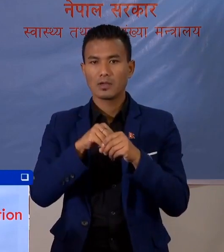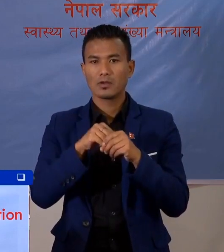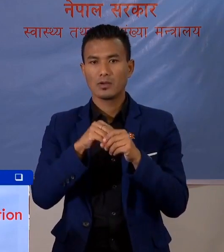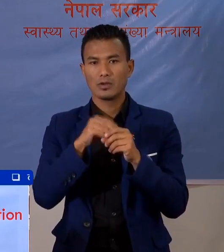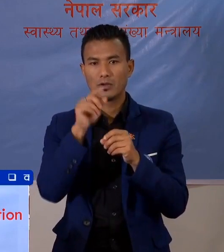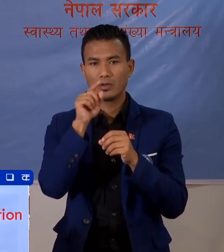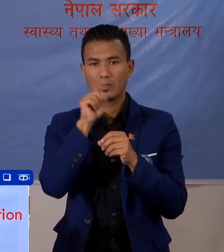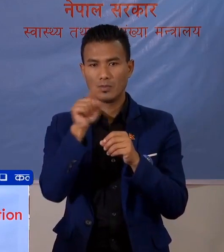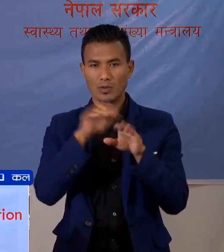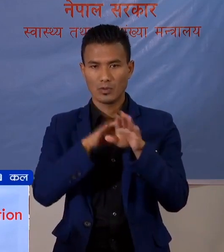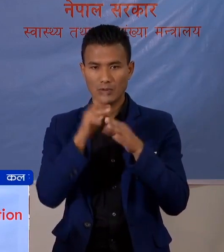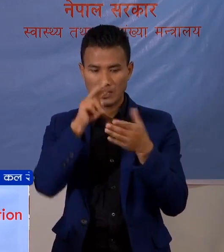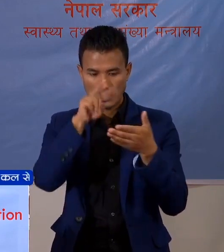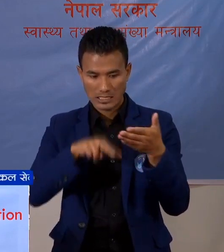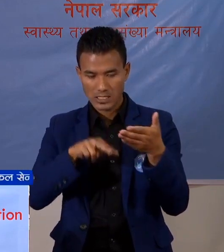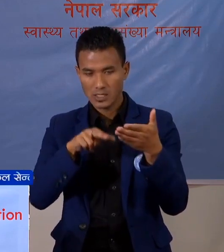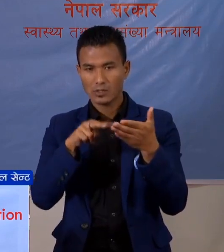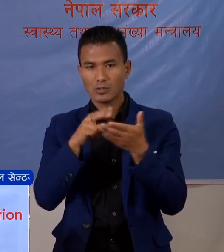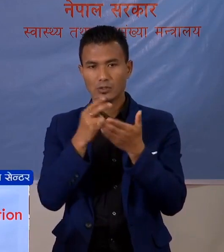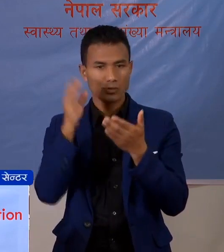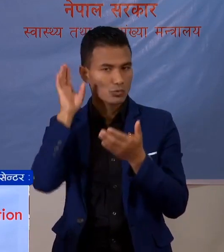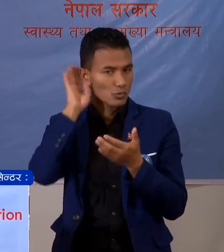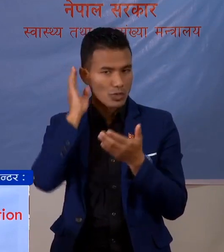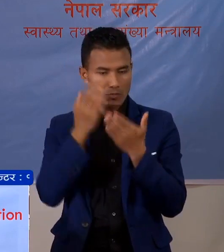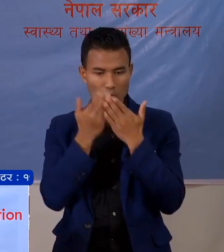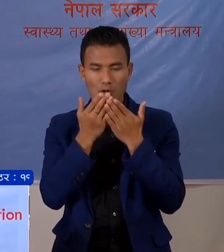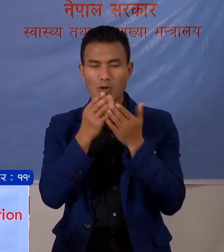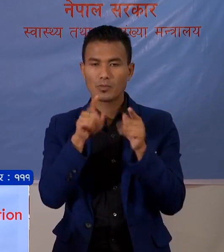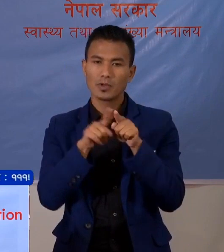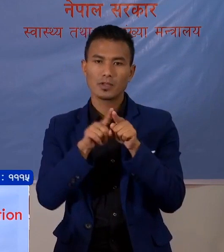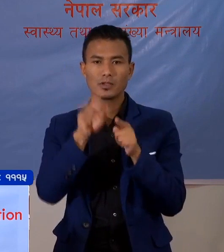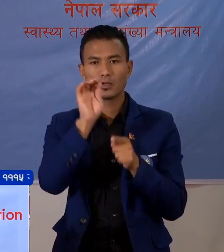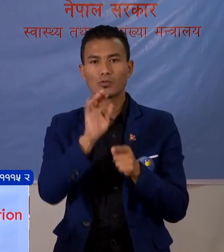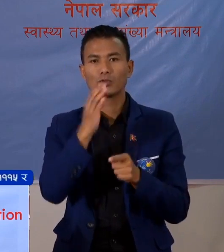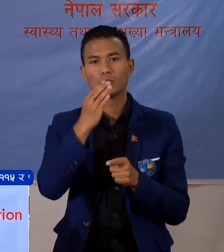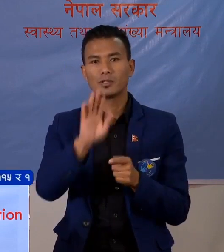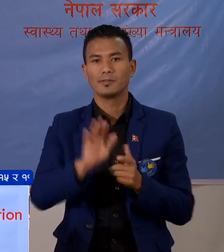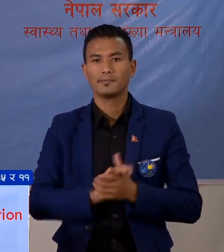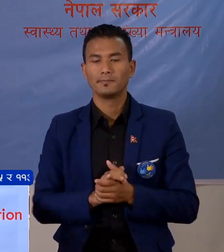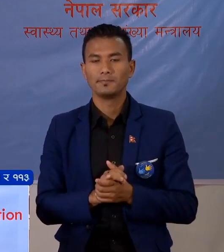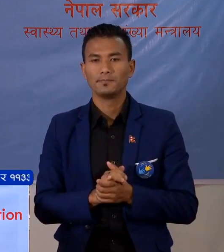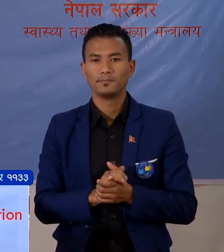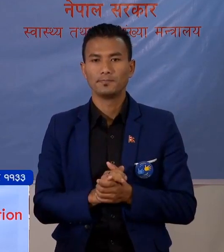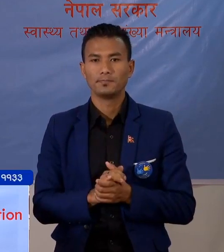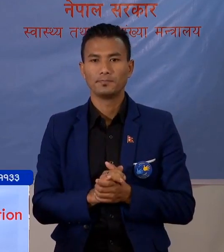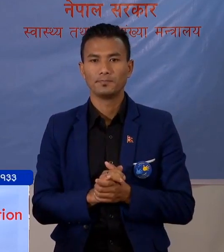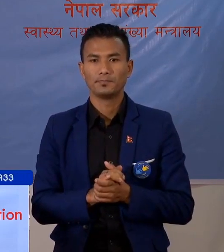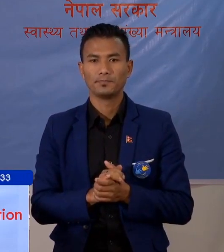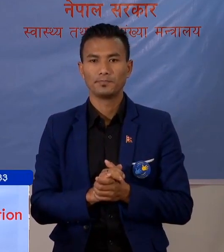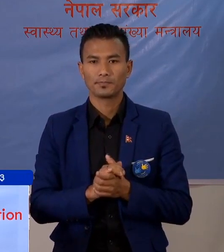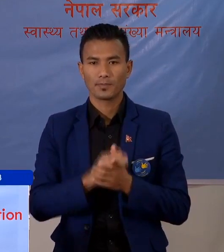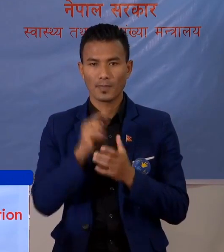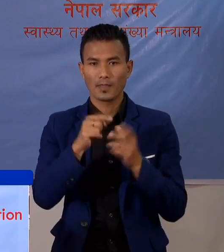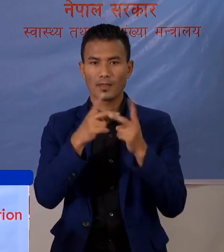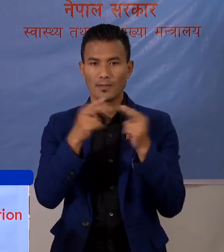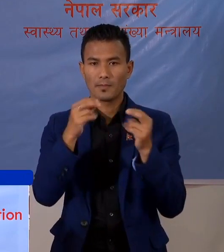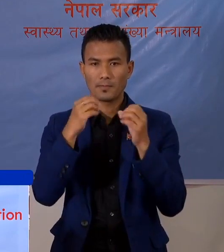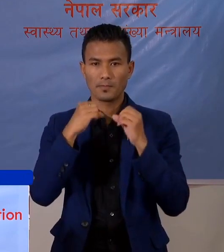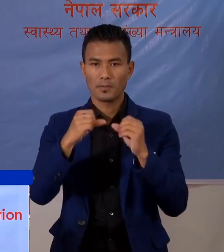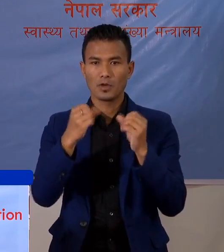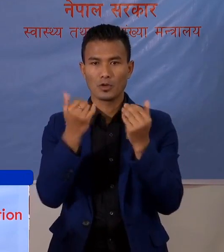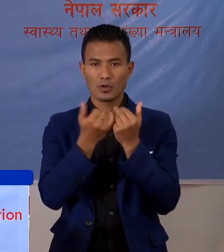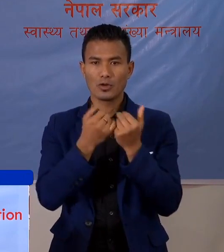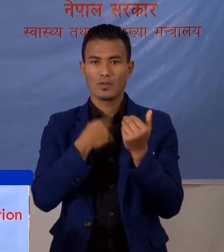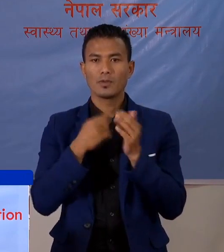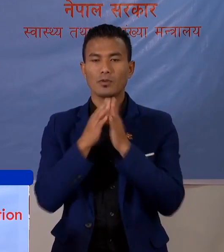सामग्री हरु एरन शुनन शक्न और पणापनी शक्न और दो